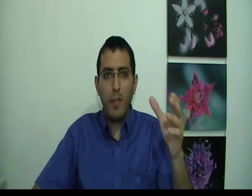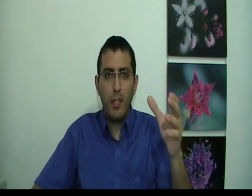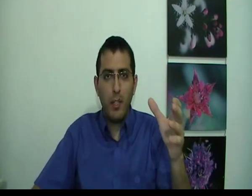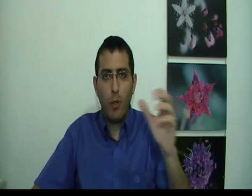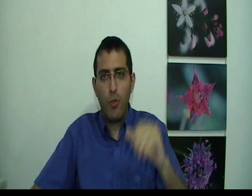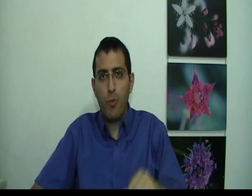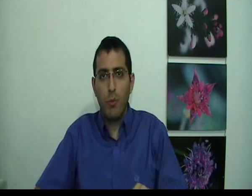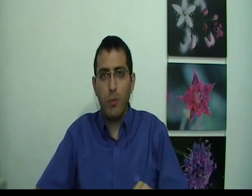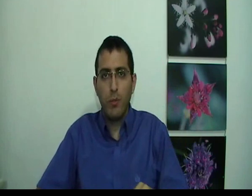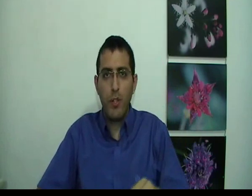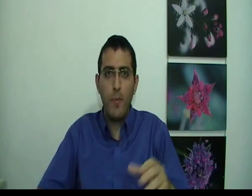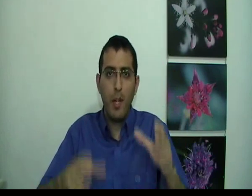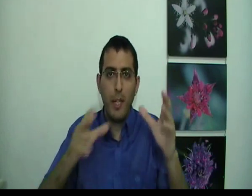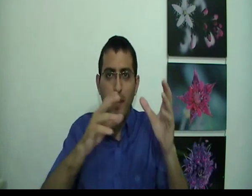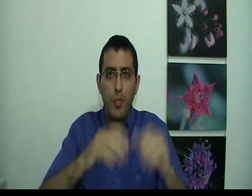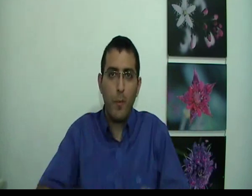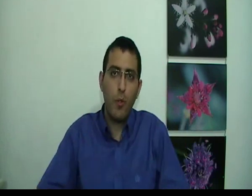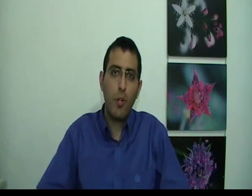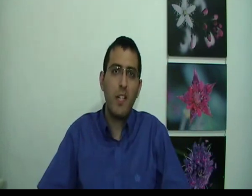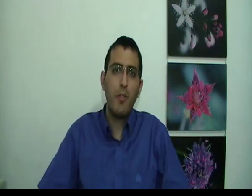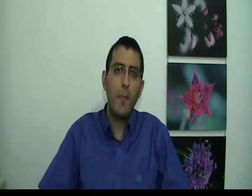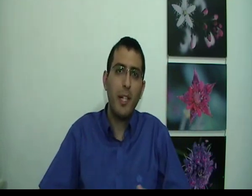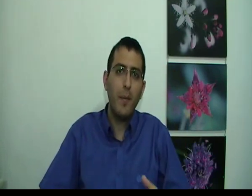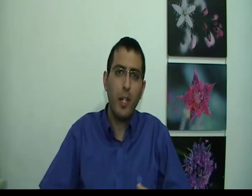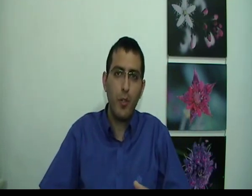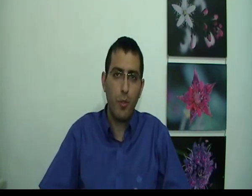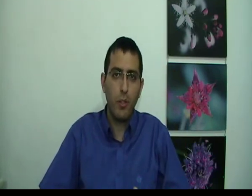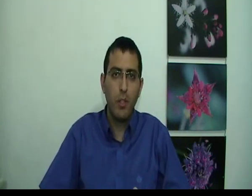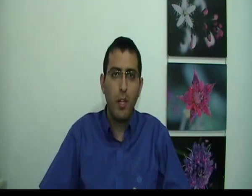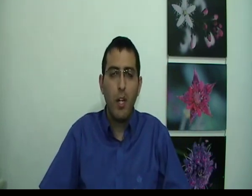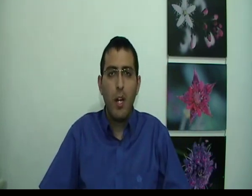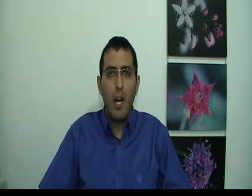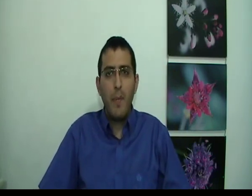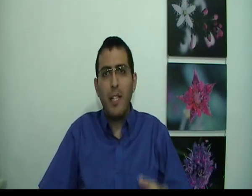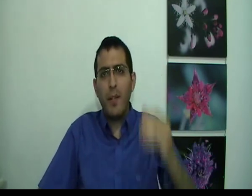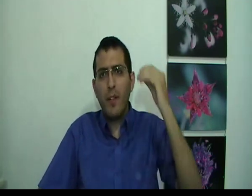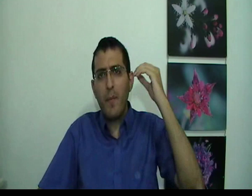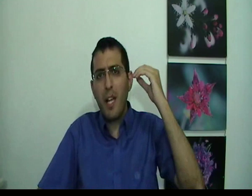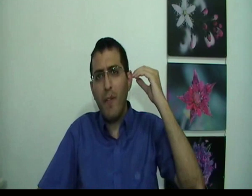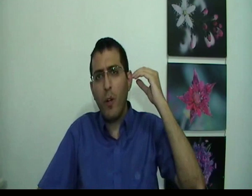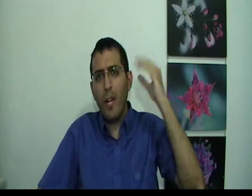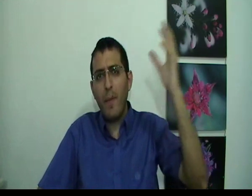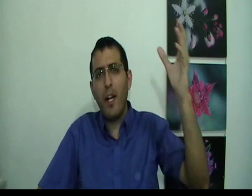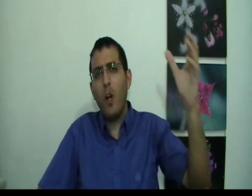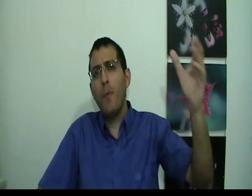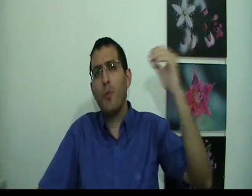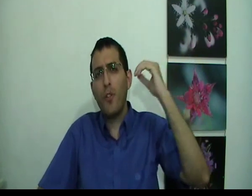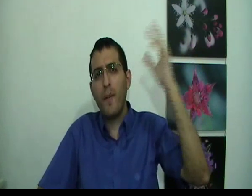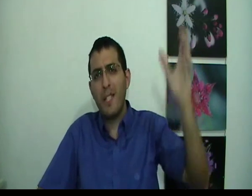כלשהו השם של הבן אדם הוא שם כלשהו עכשיו כשהבן אדם הולך לישון הבן אדם עכשיו נמצא וחולם חלום שהוא עכשיו נמצא